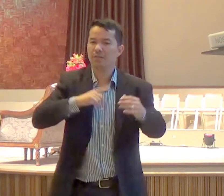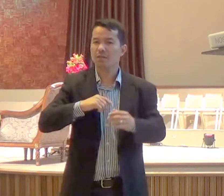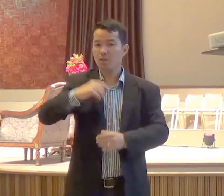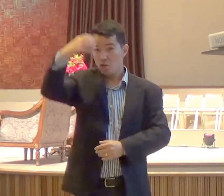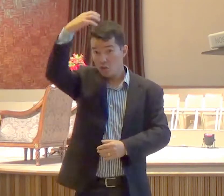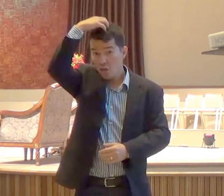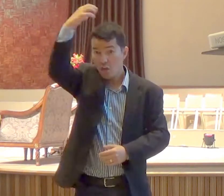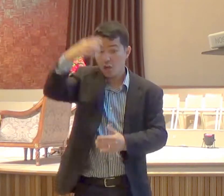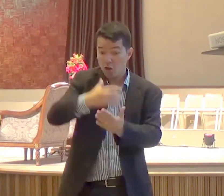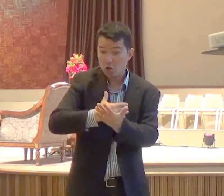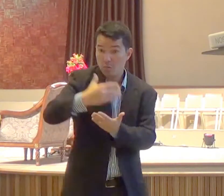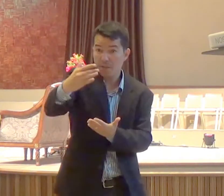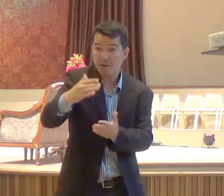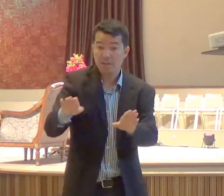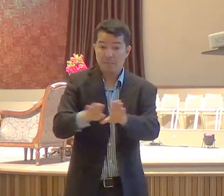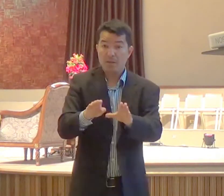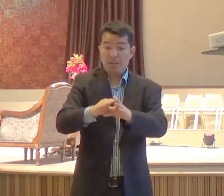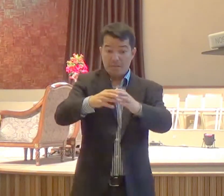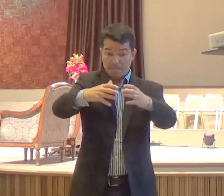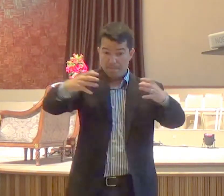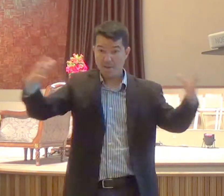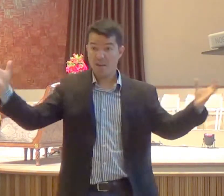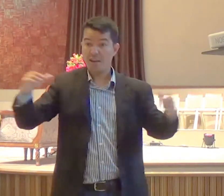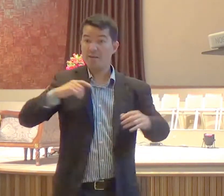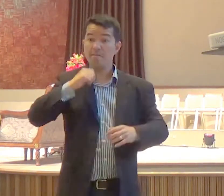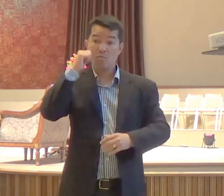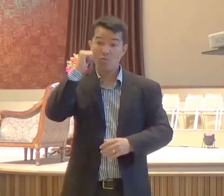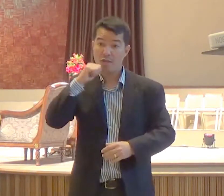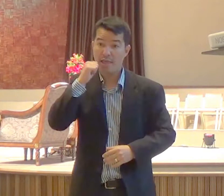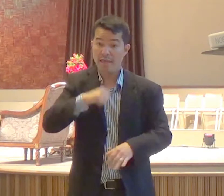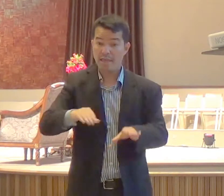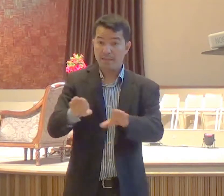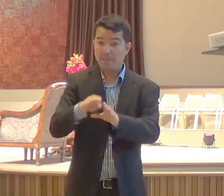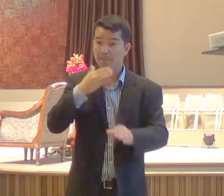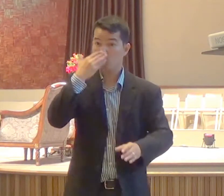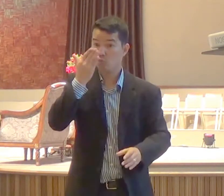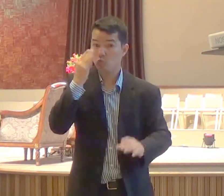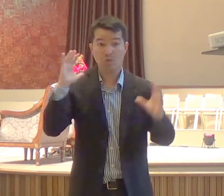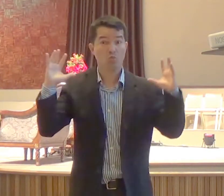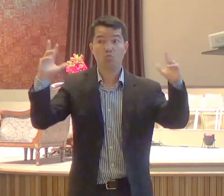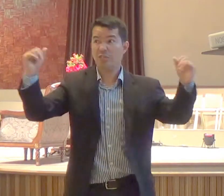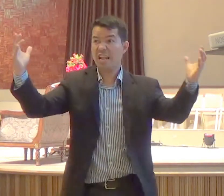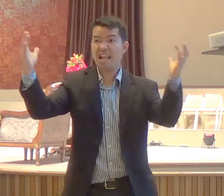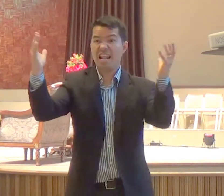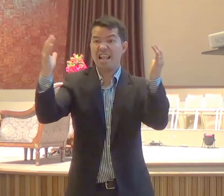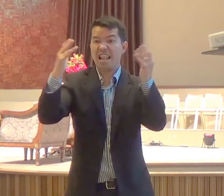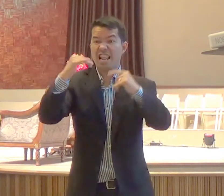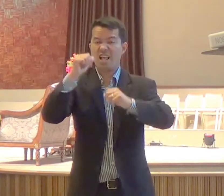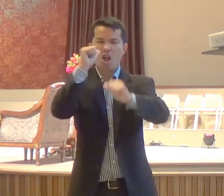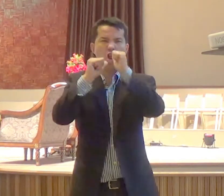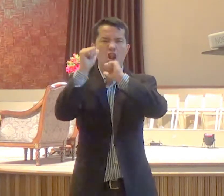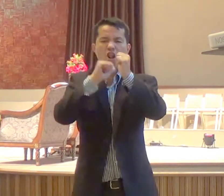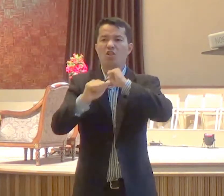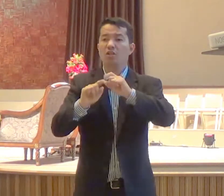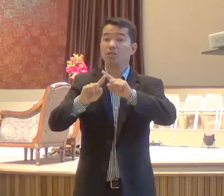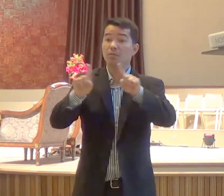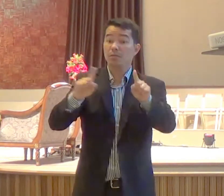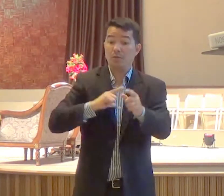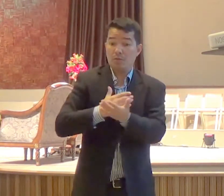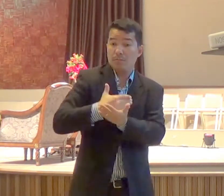e os seus grandes, as suas mulheres, e concubinas, então, trouxeram, os utensílios, de ouro, que foram